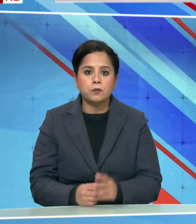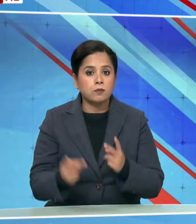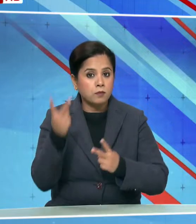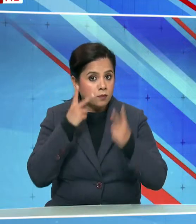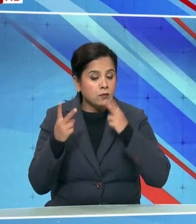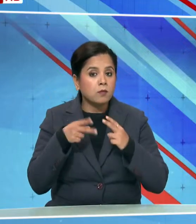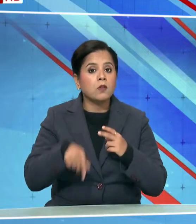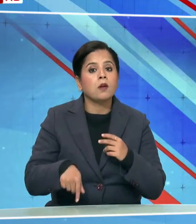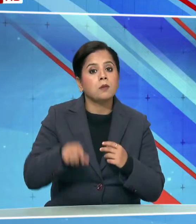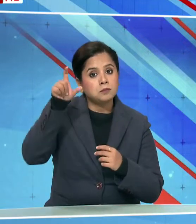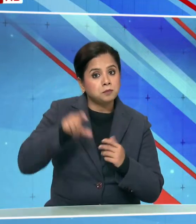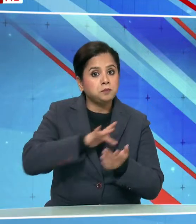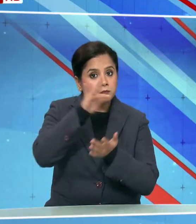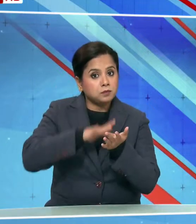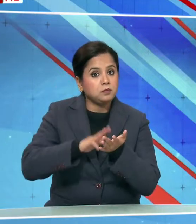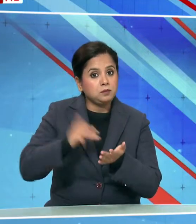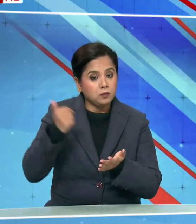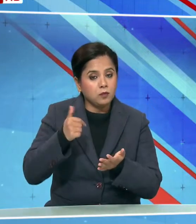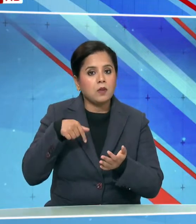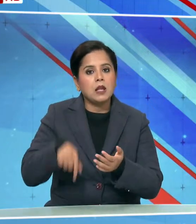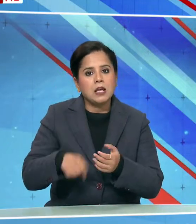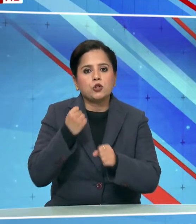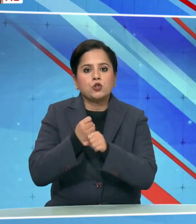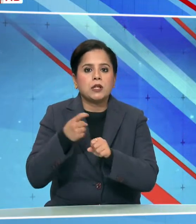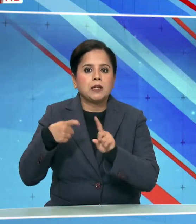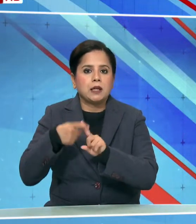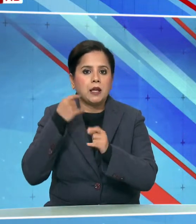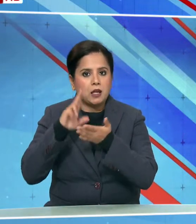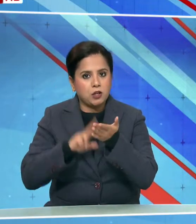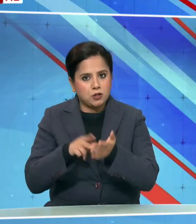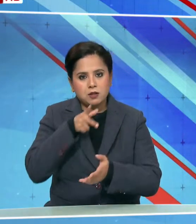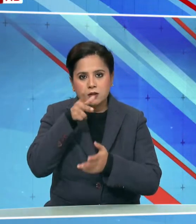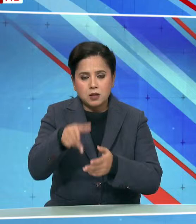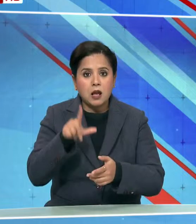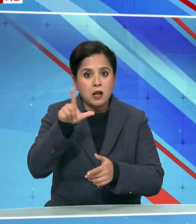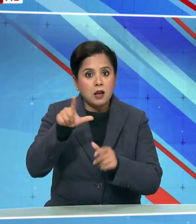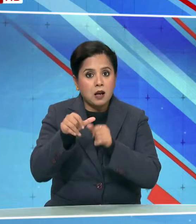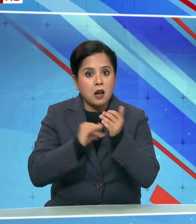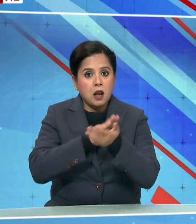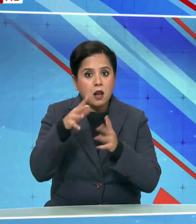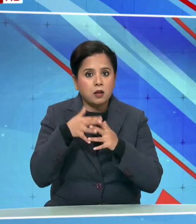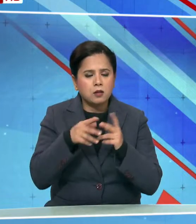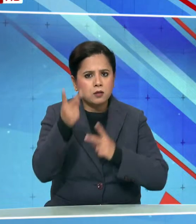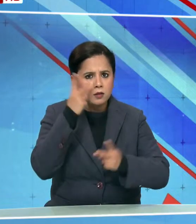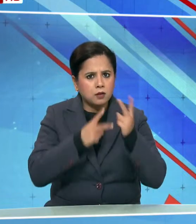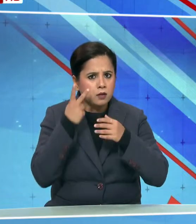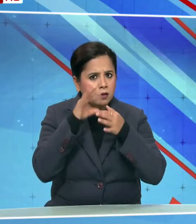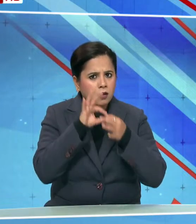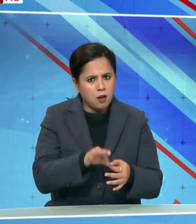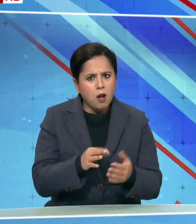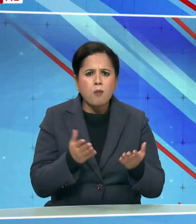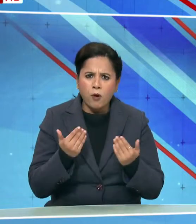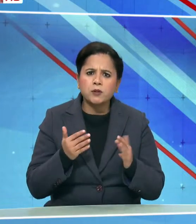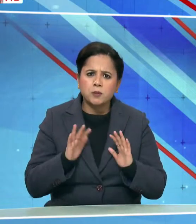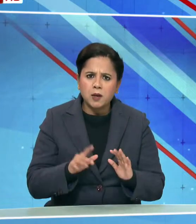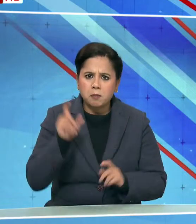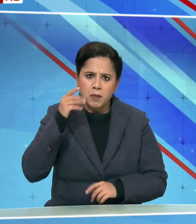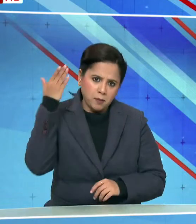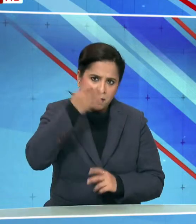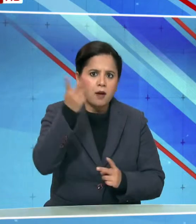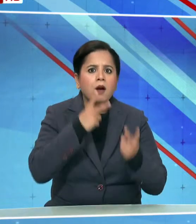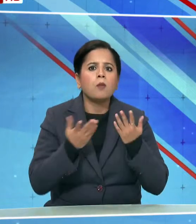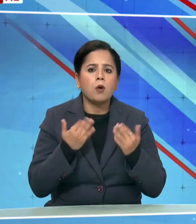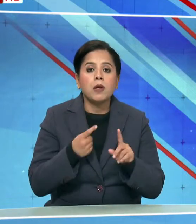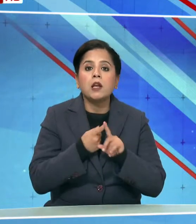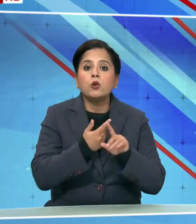केंद्री परेटन मंत्री जी किशन रडी ने कहा कि लक्षद्वीप में परेटन की दृष्टी से संभावनाए है उन्होंने